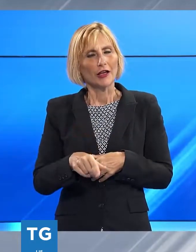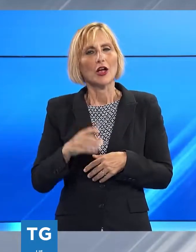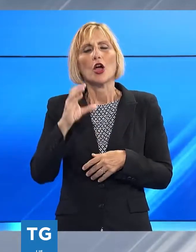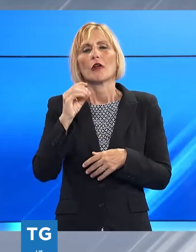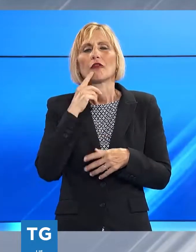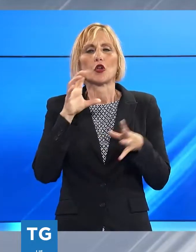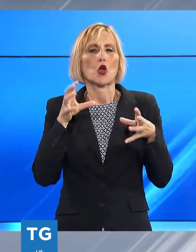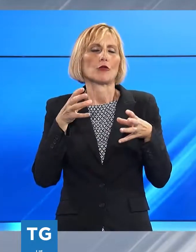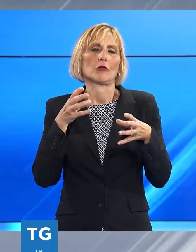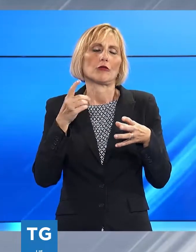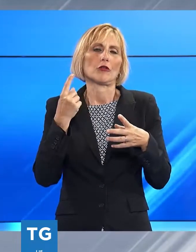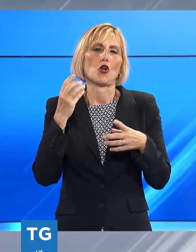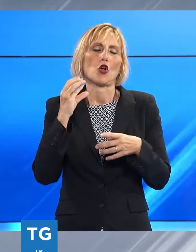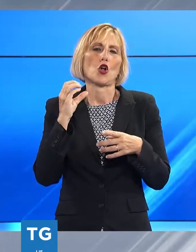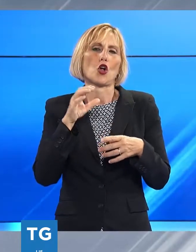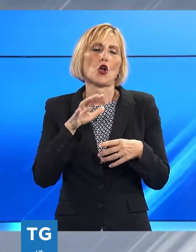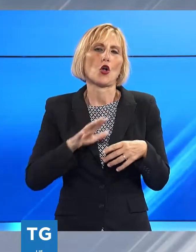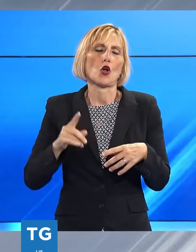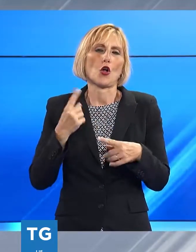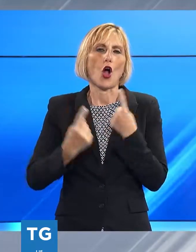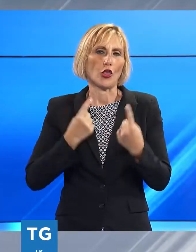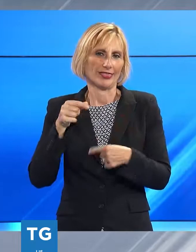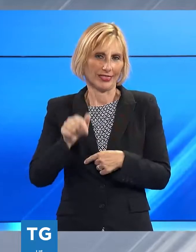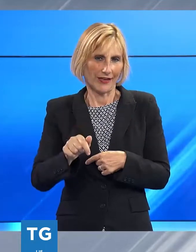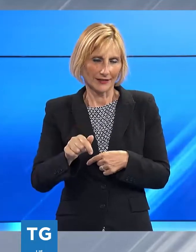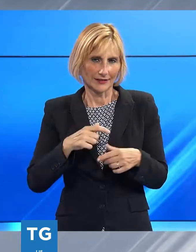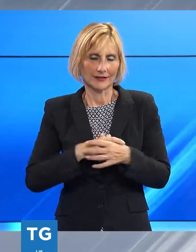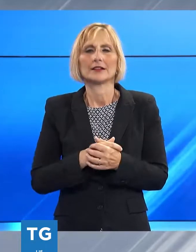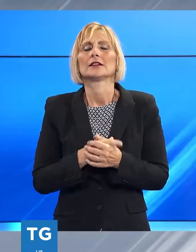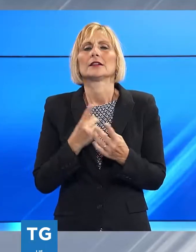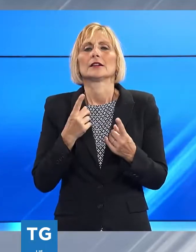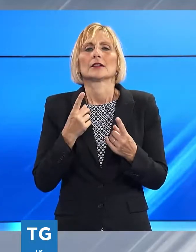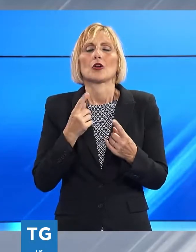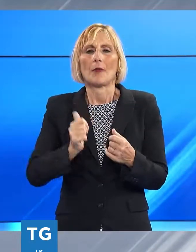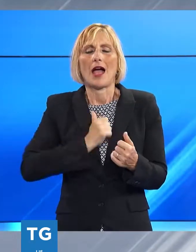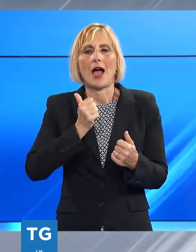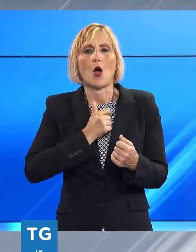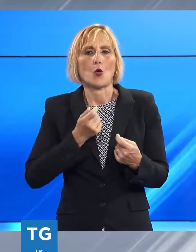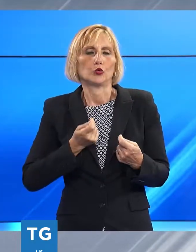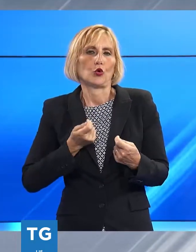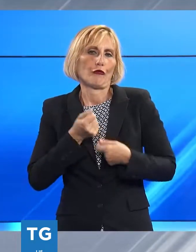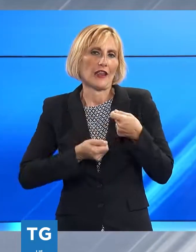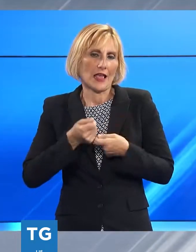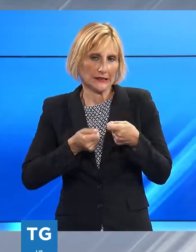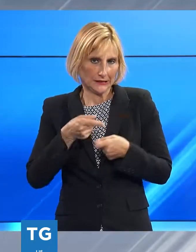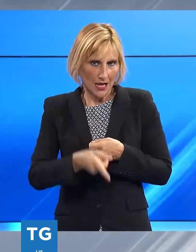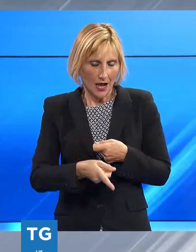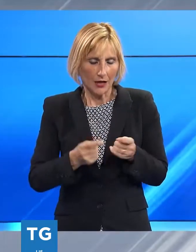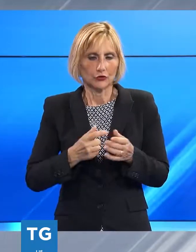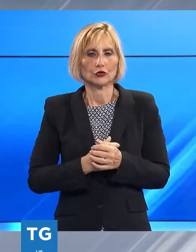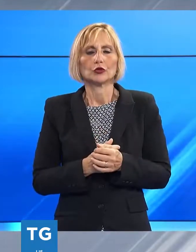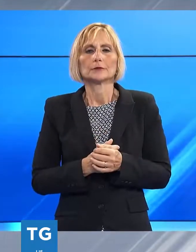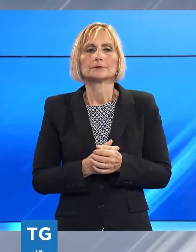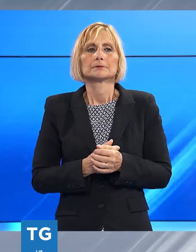assolutamente autofinanziato come dire però